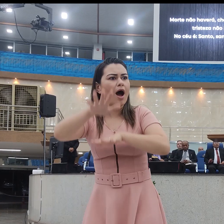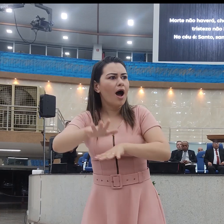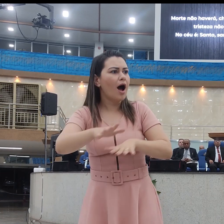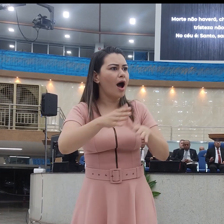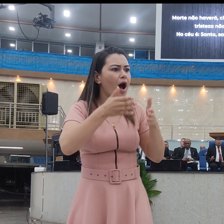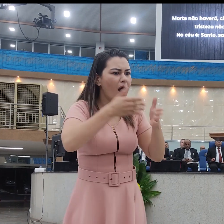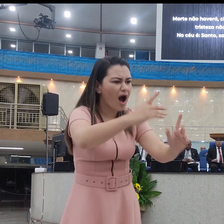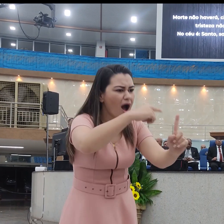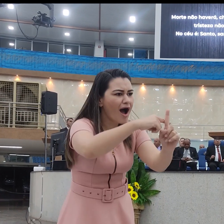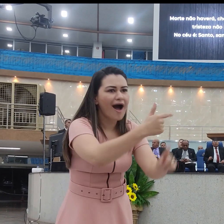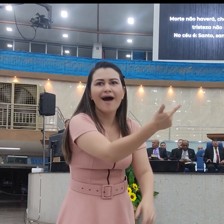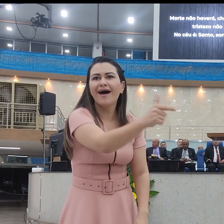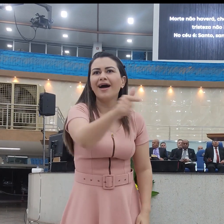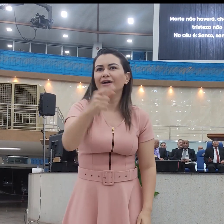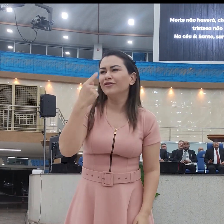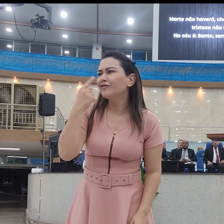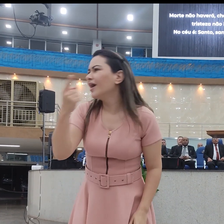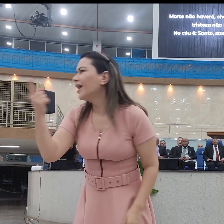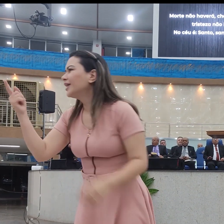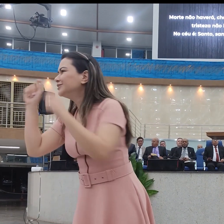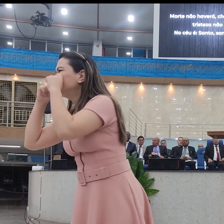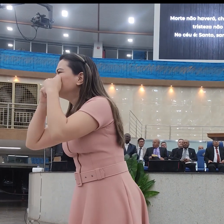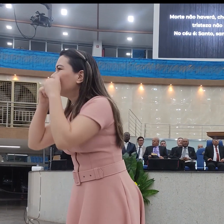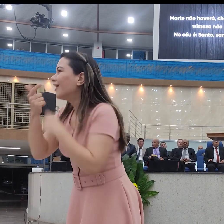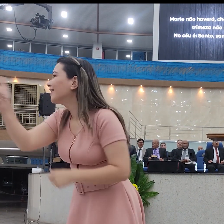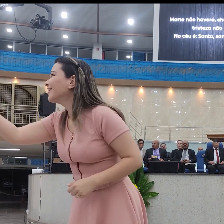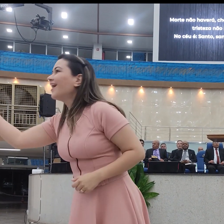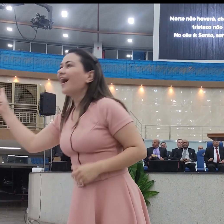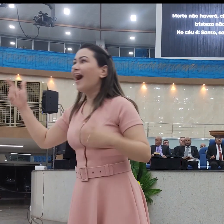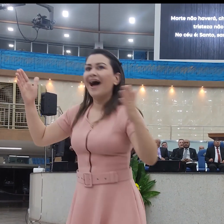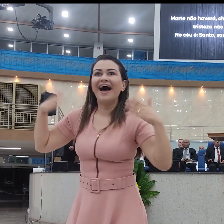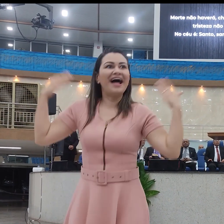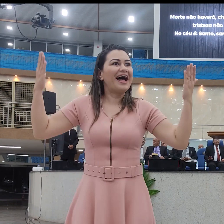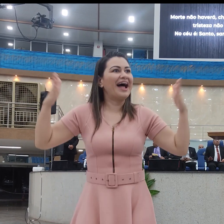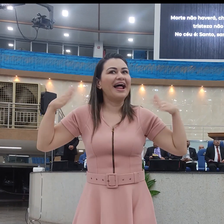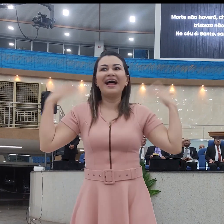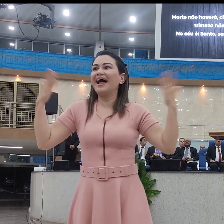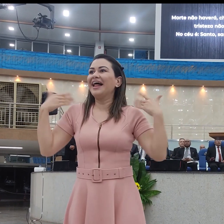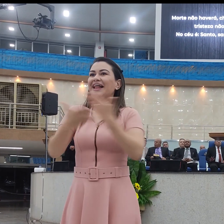Vem Jesus Vem mim buscará Volta Jesus